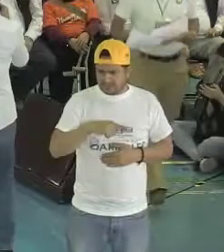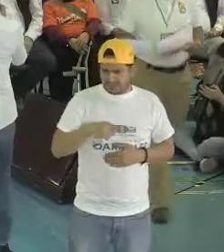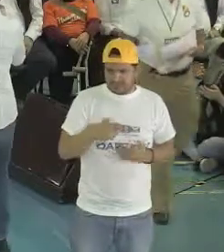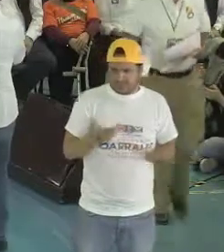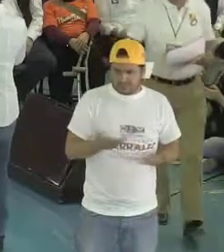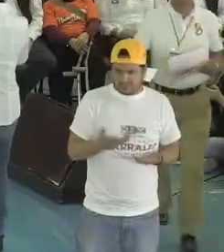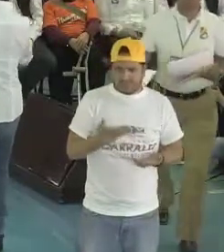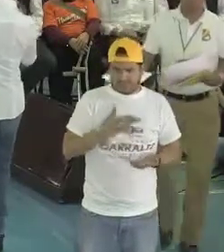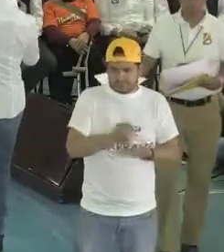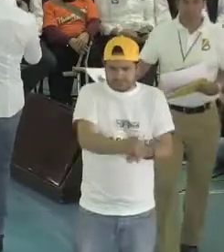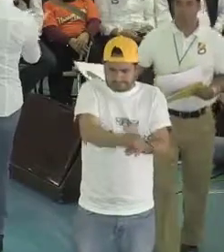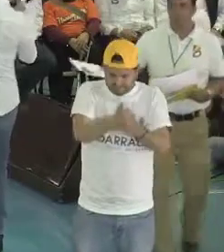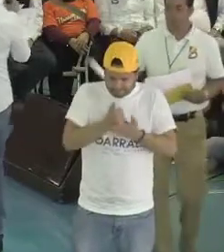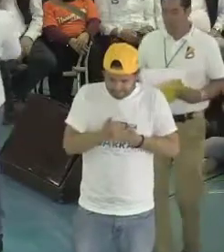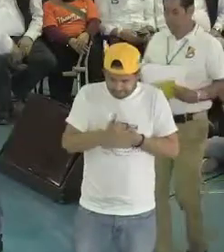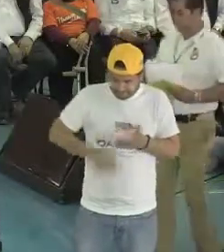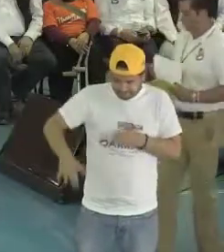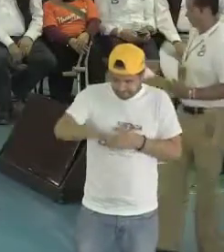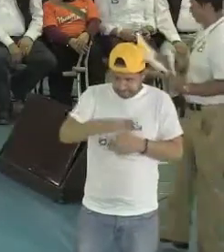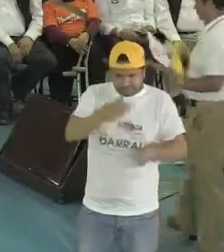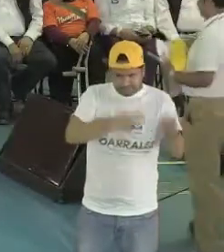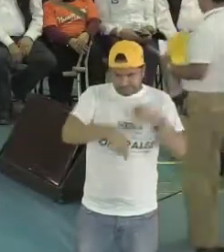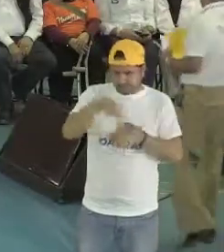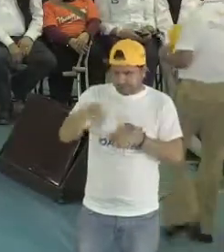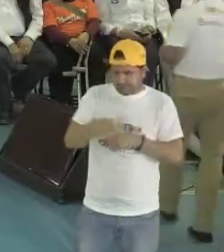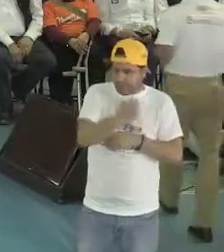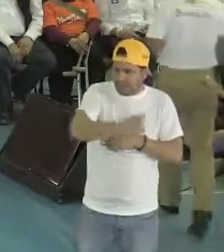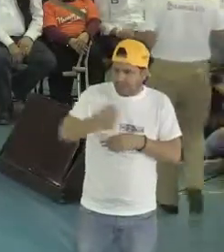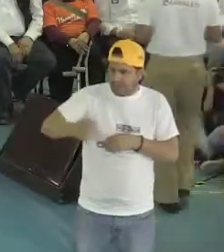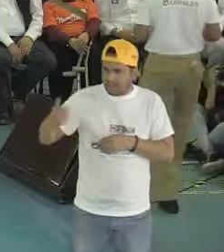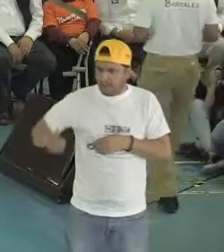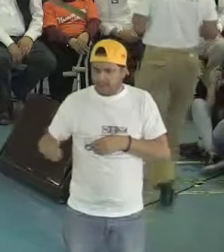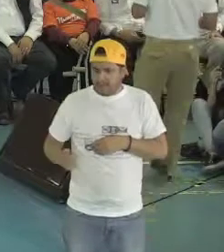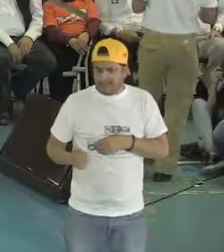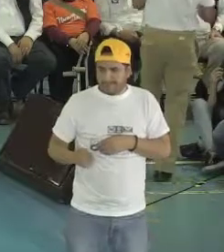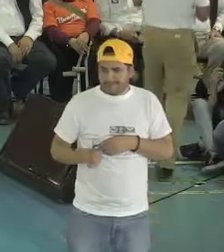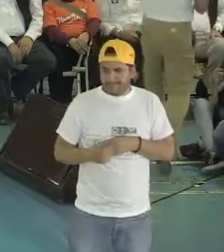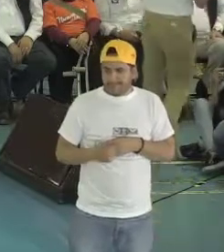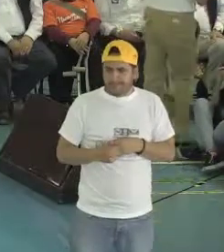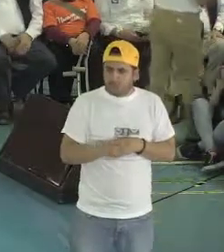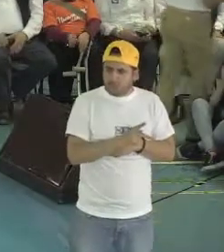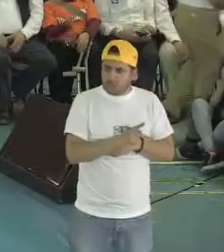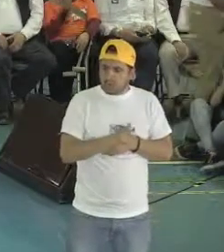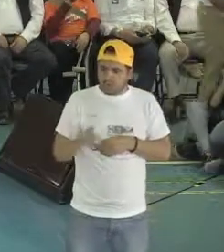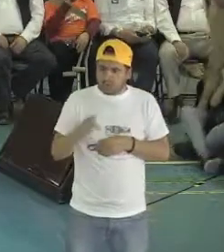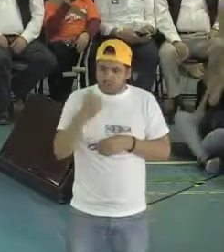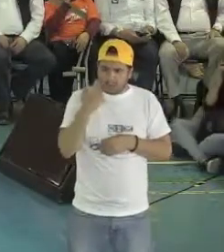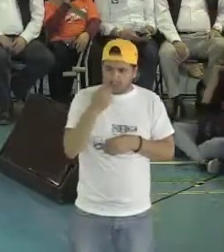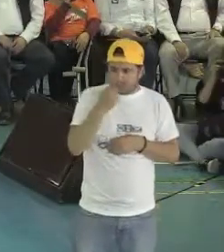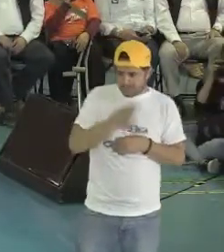a que esto funcione, sin duda, son ustedes. Ustedes son los que nos tienen que decir, porque aquí hay